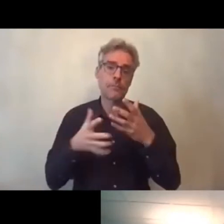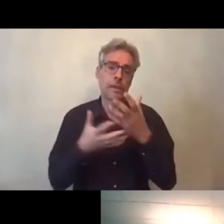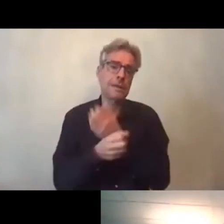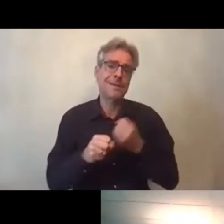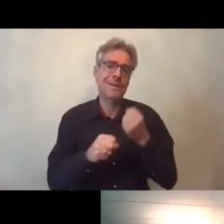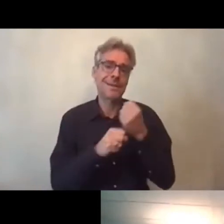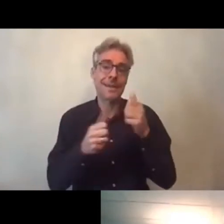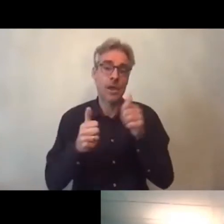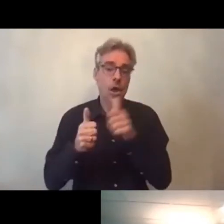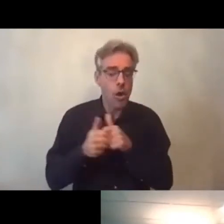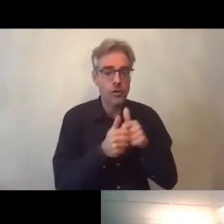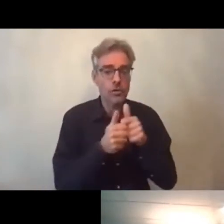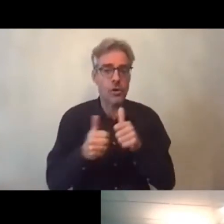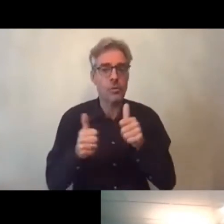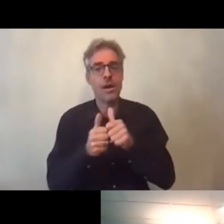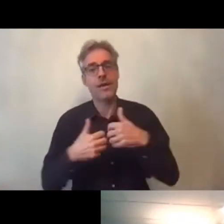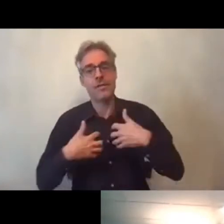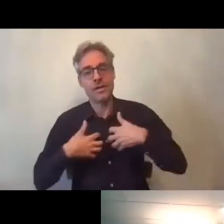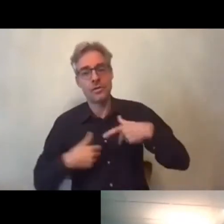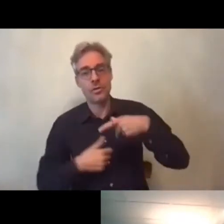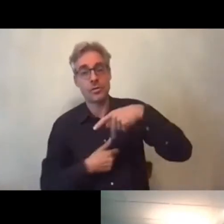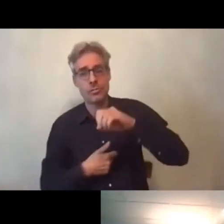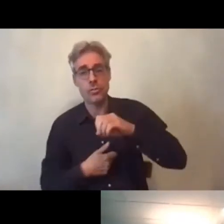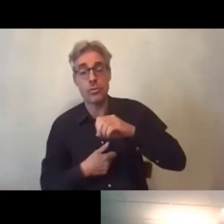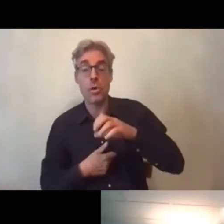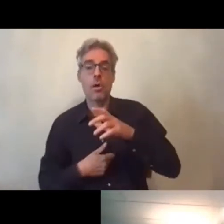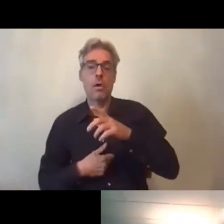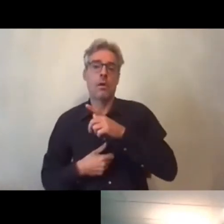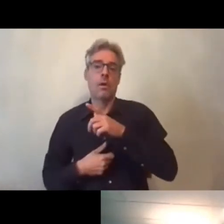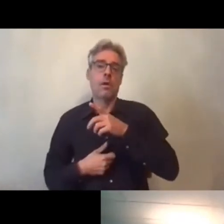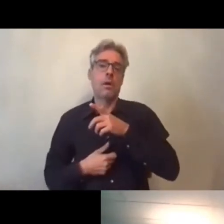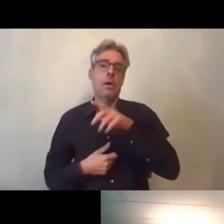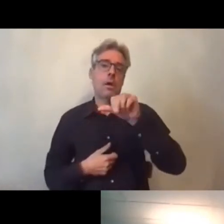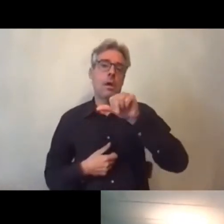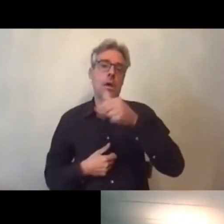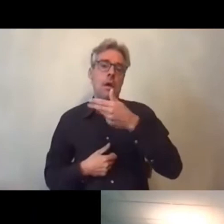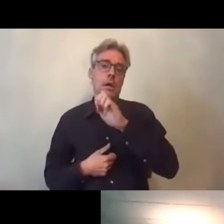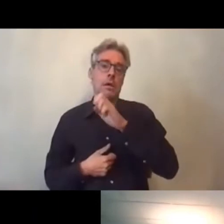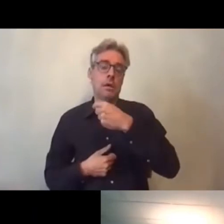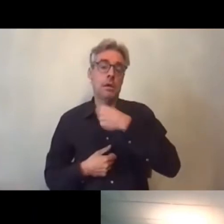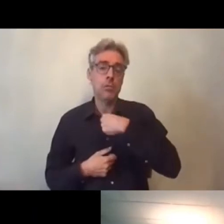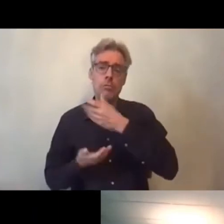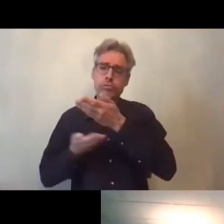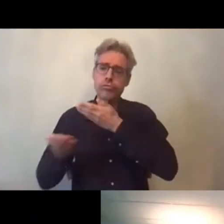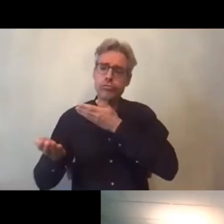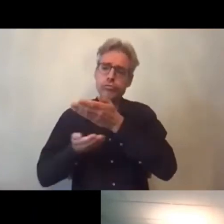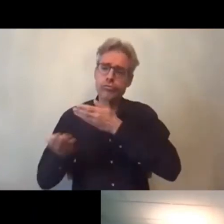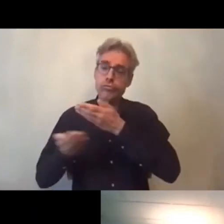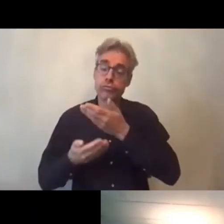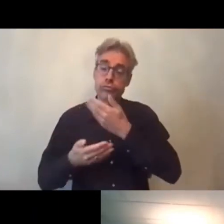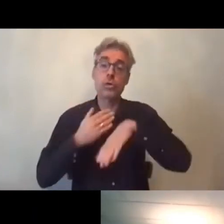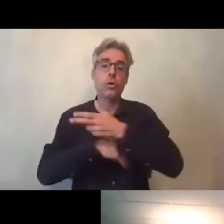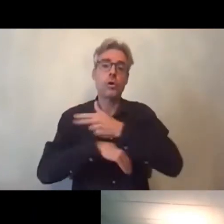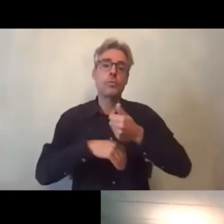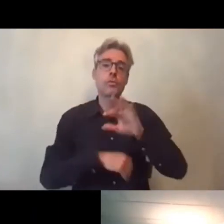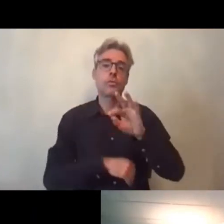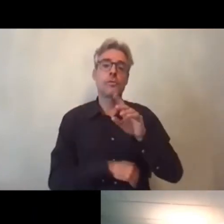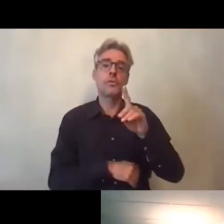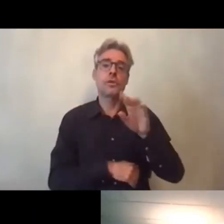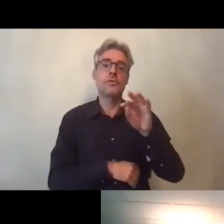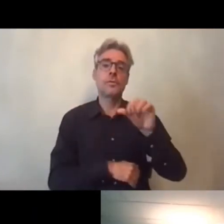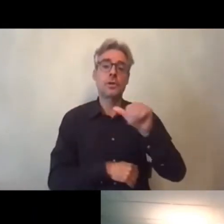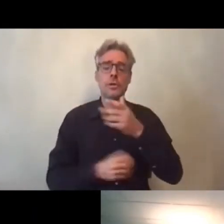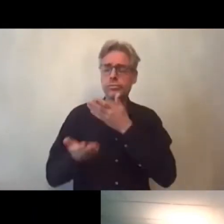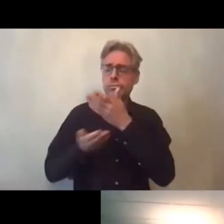ensemble échanger on a beaucoup discuté avec Anne quand on l reçu dans notre local on a beaucoup échangé